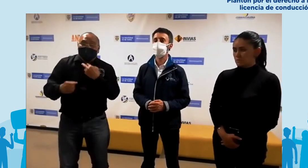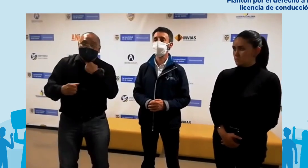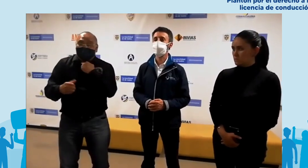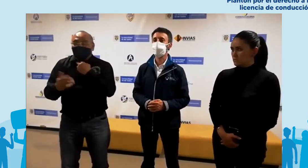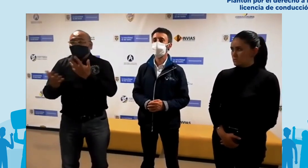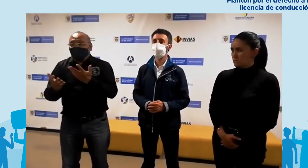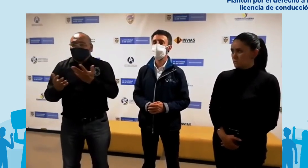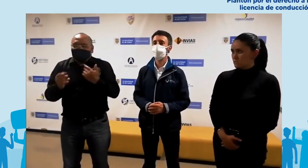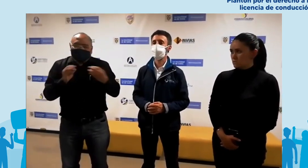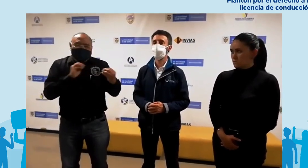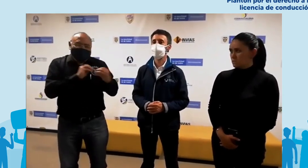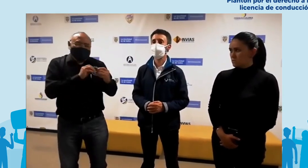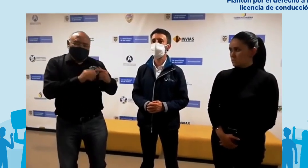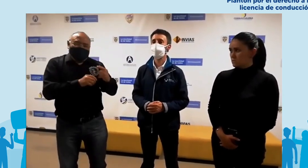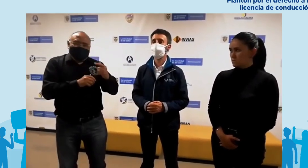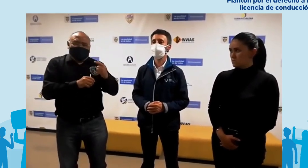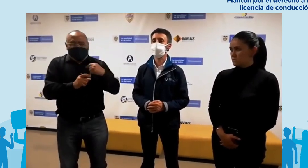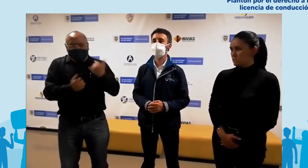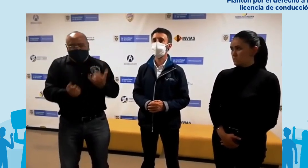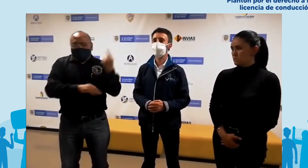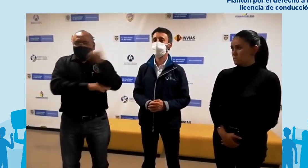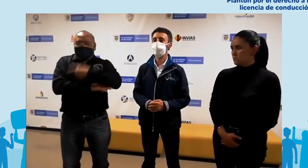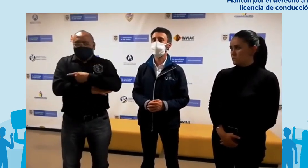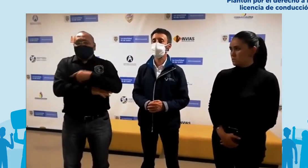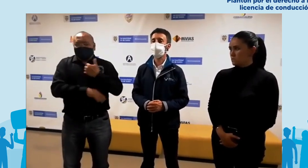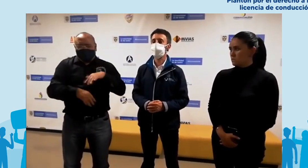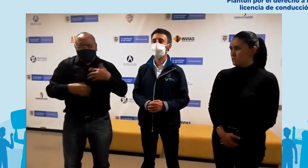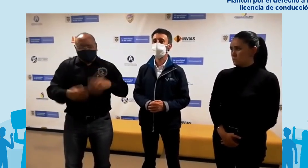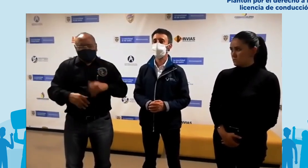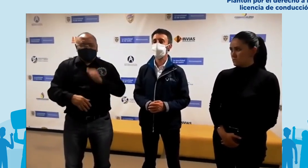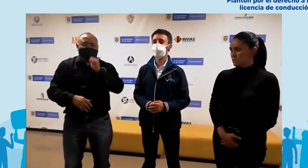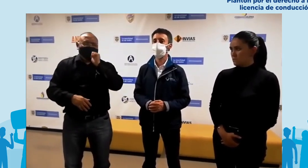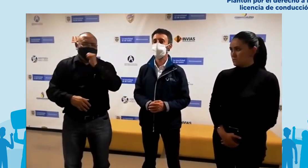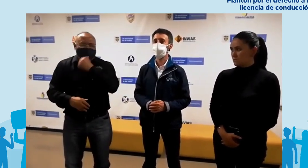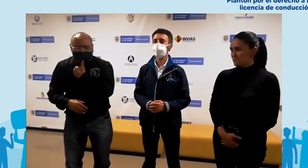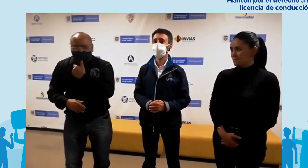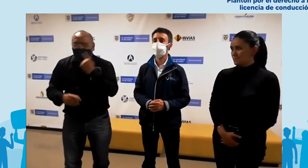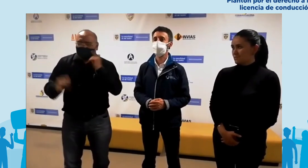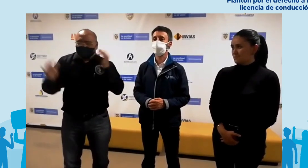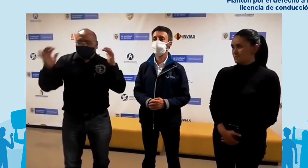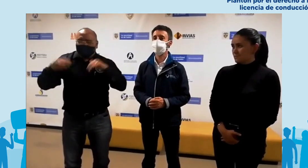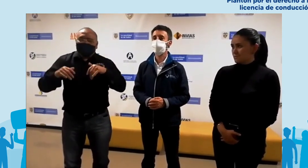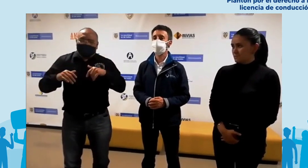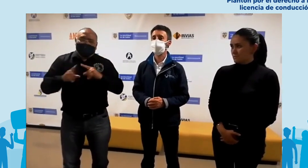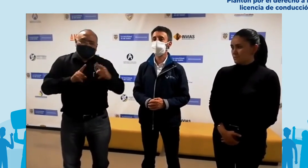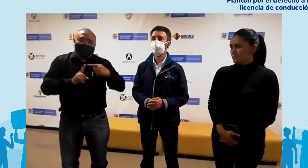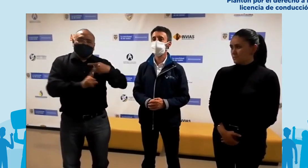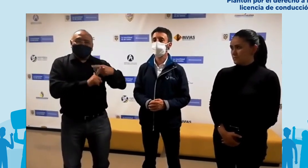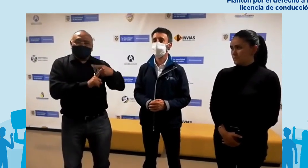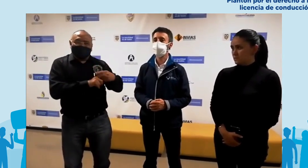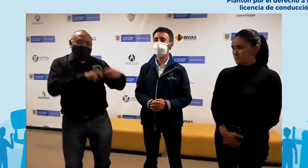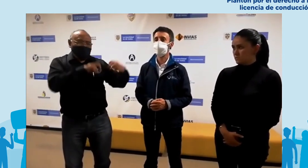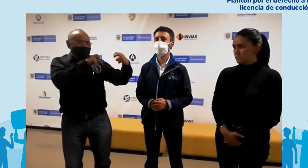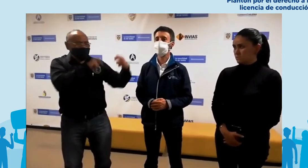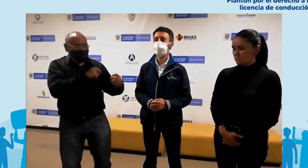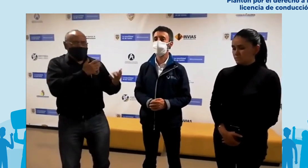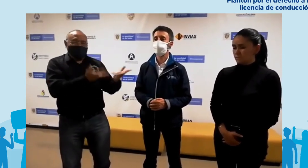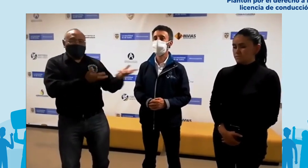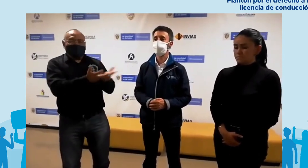situación o se solucione de alguna otra manera la situación de las personas sordas que ya cuentan con su licencia y